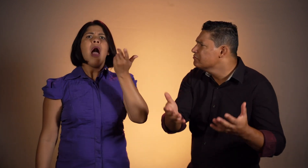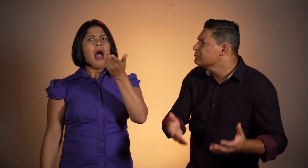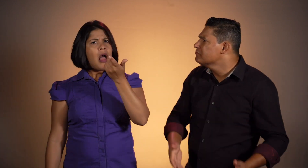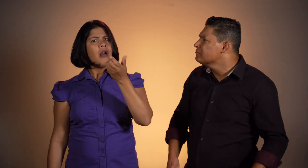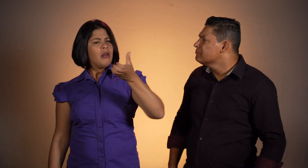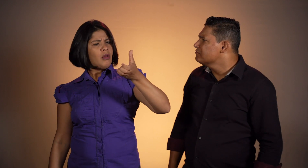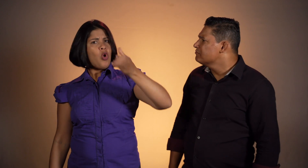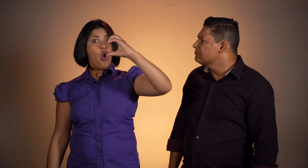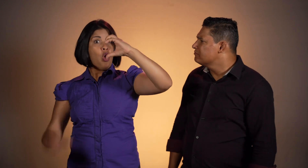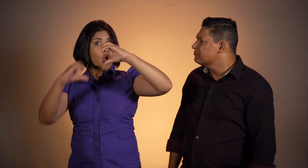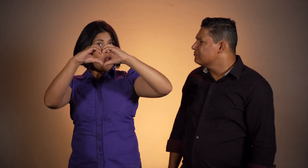só. Este aqui.